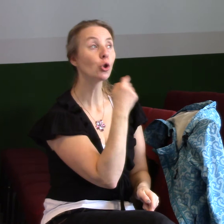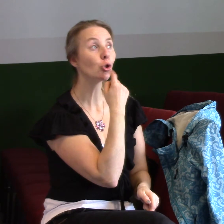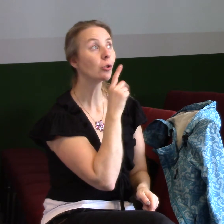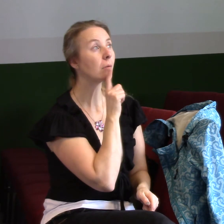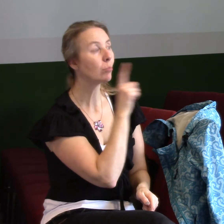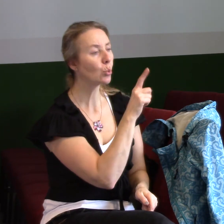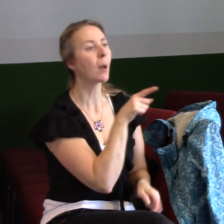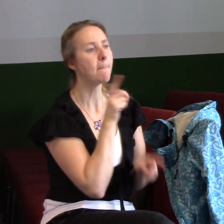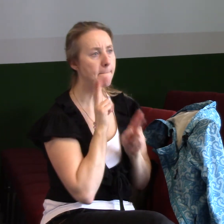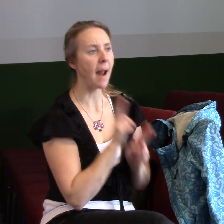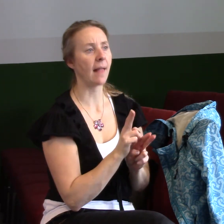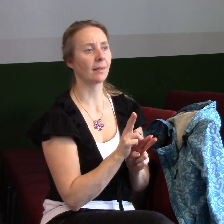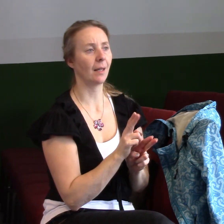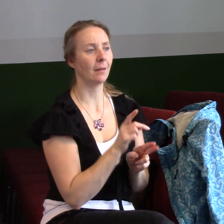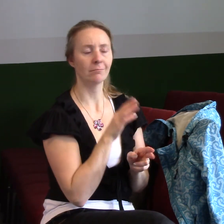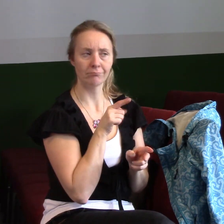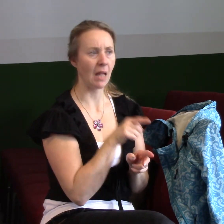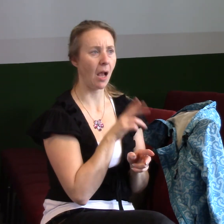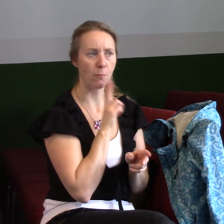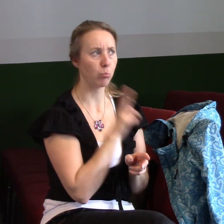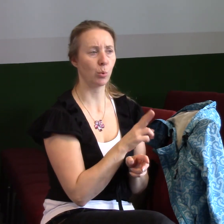platí. Takže jeden z těch cílů,